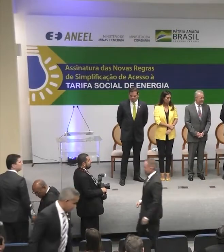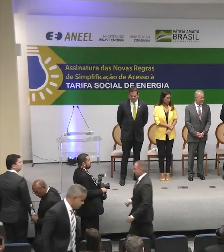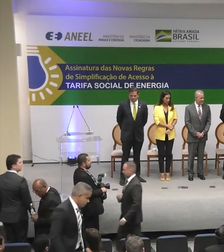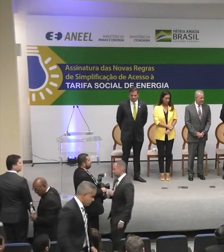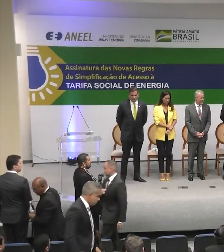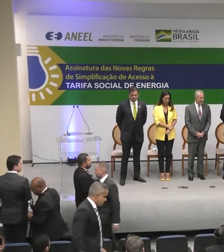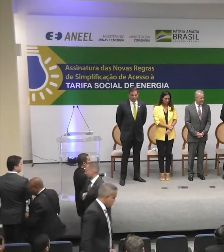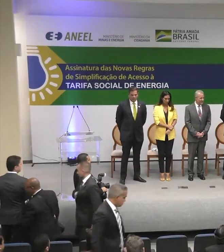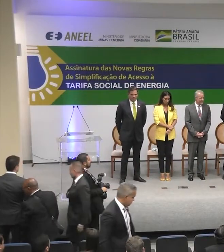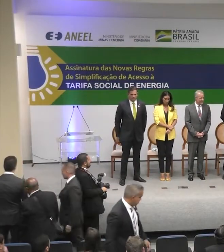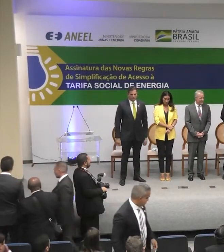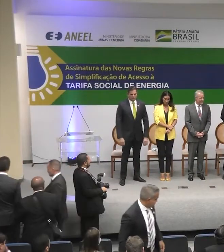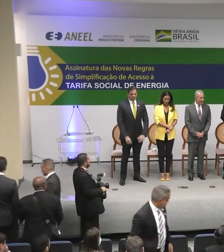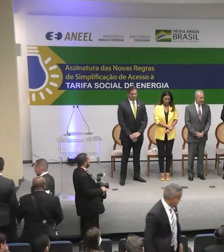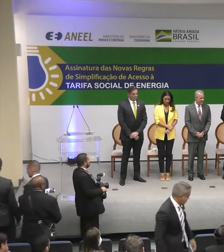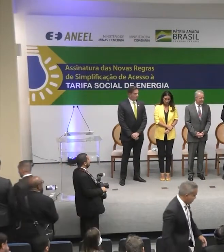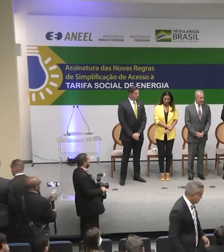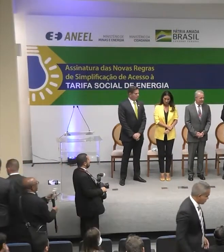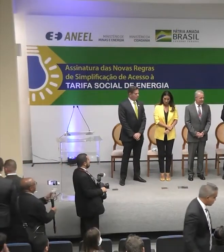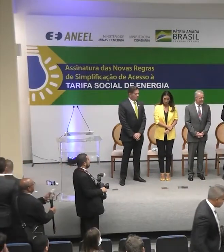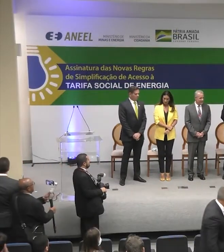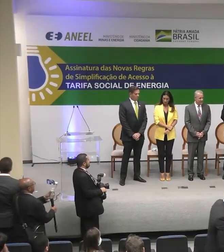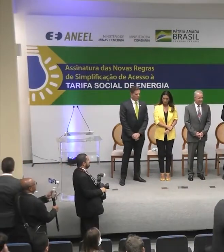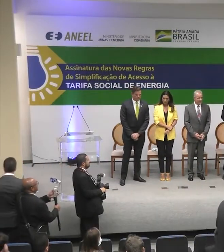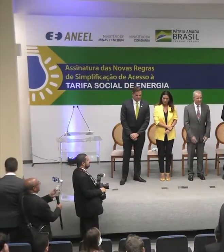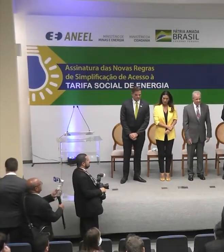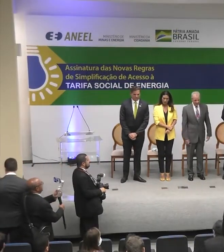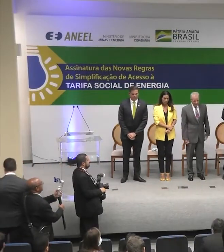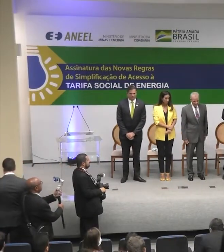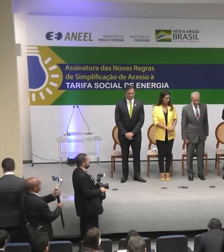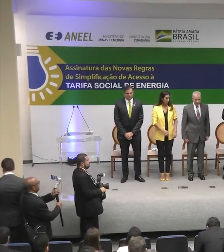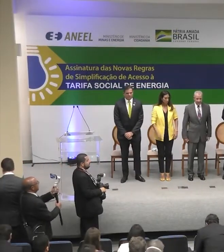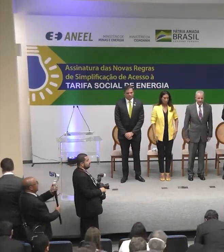Dando início a esta cerimônia, ouviremos o hino nacional.